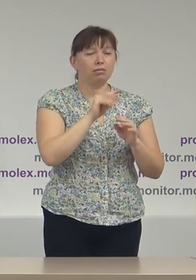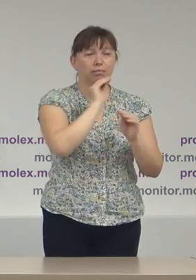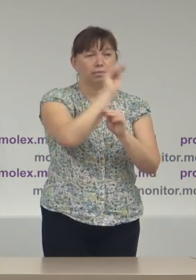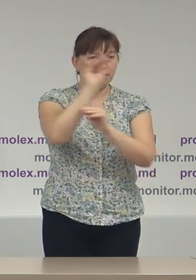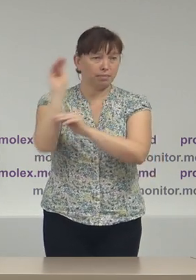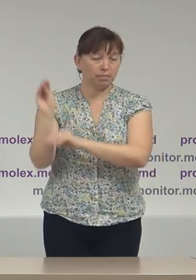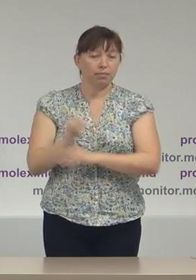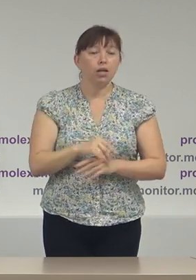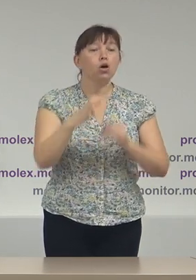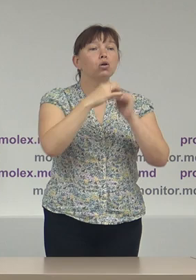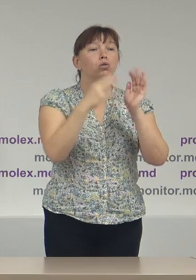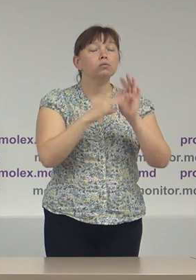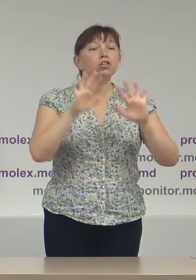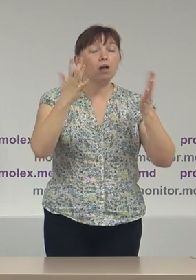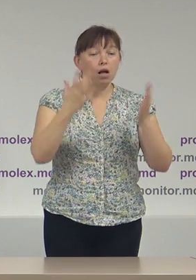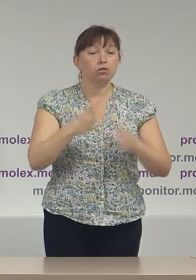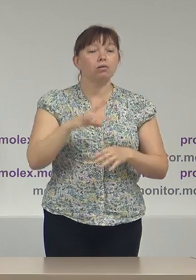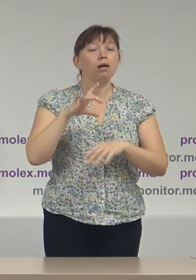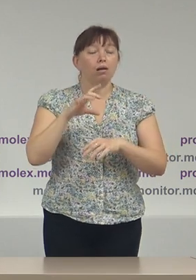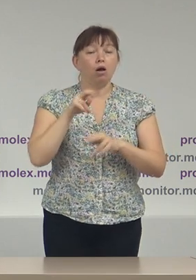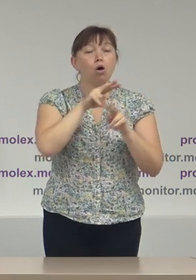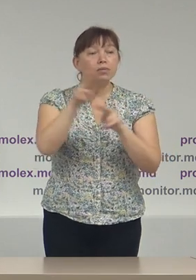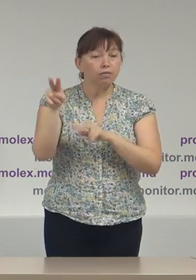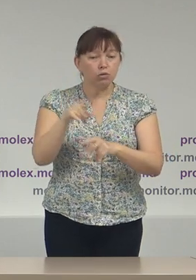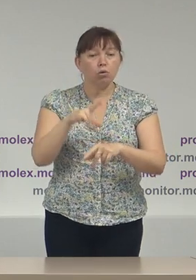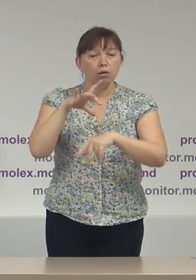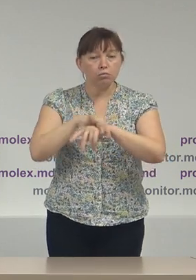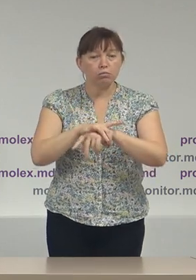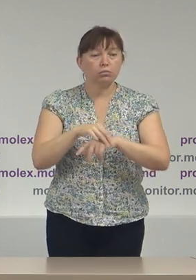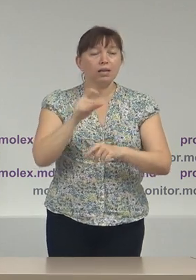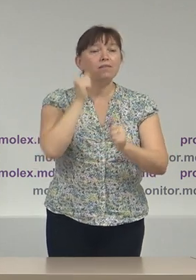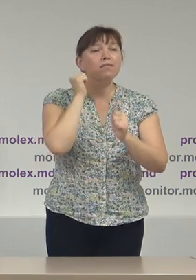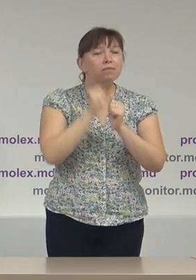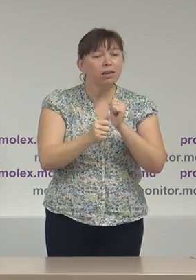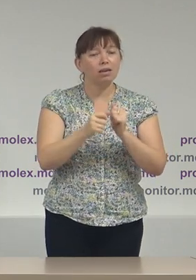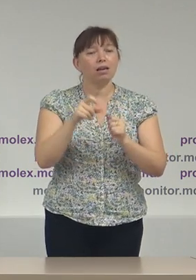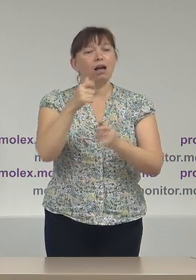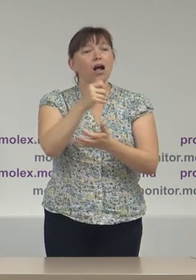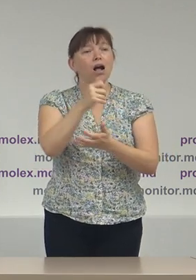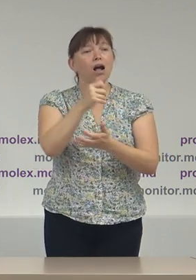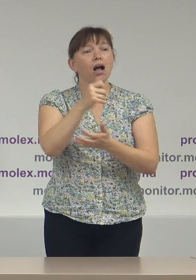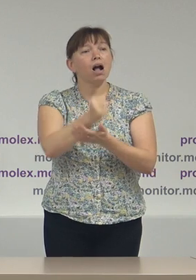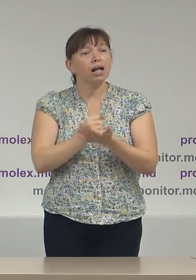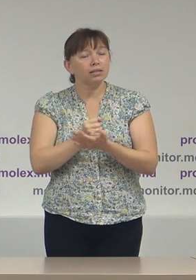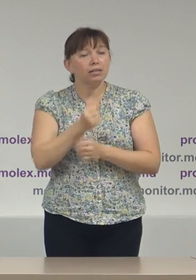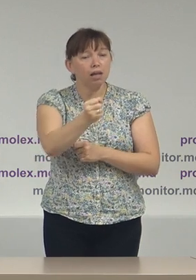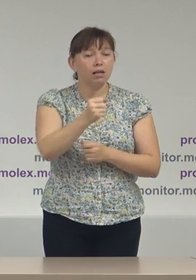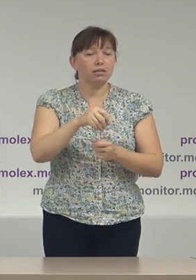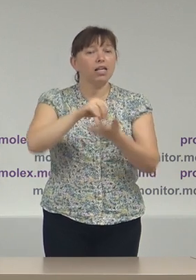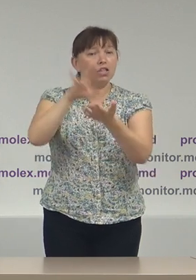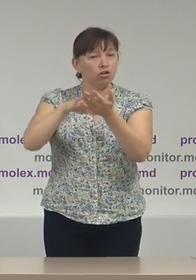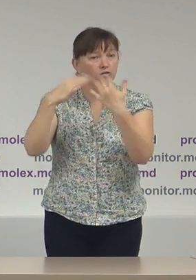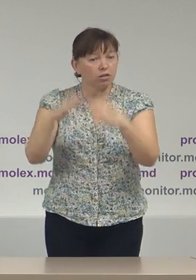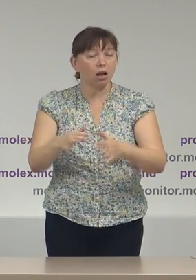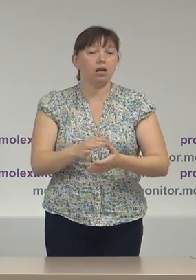cazuri observatorii noștri au atestat că fie candidatii înregistrați potențiale candidatii